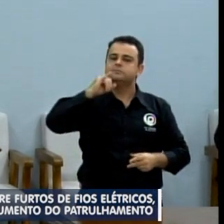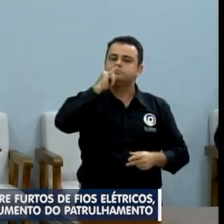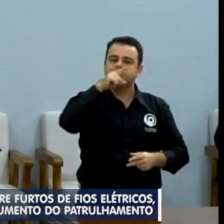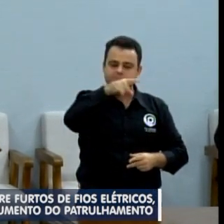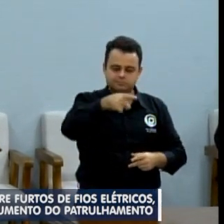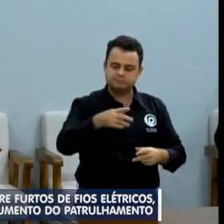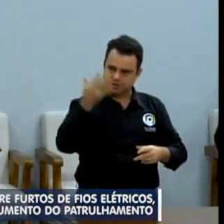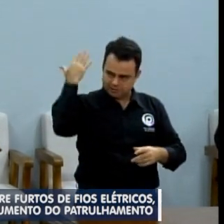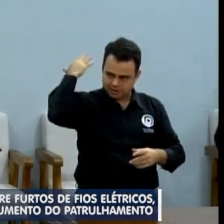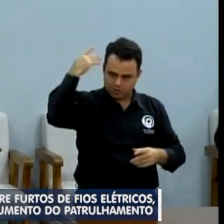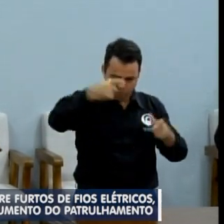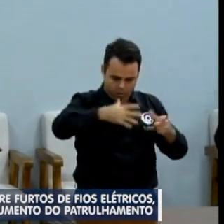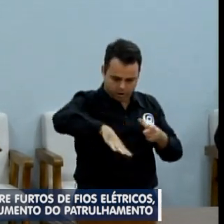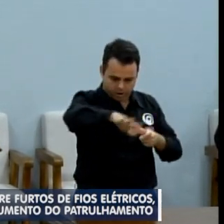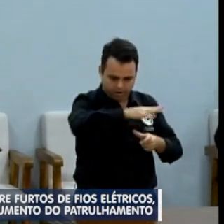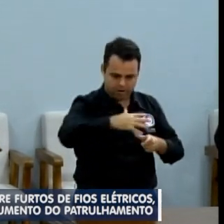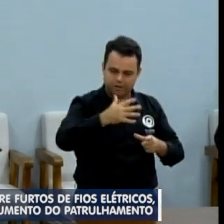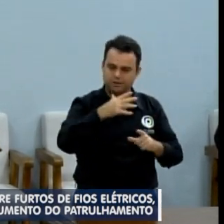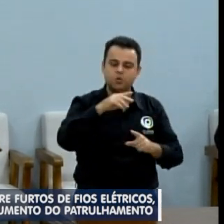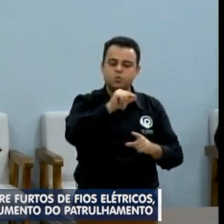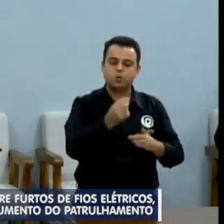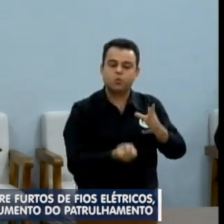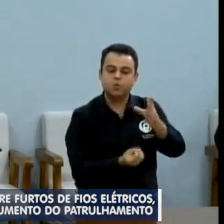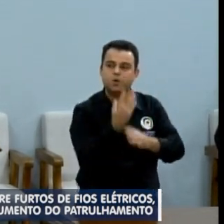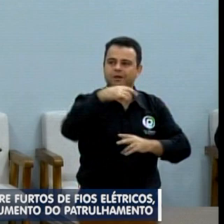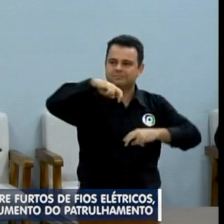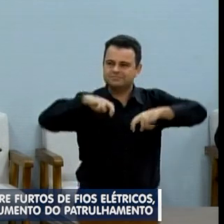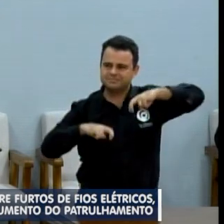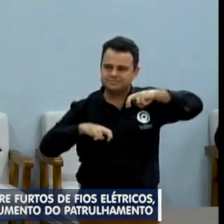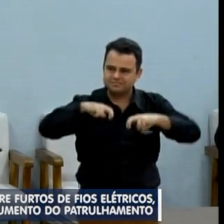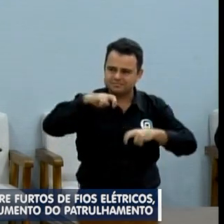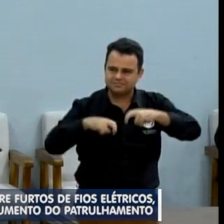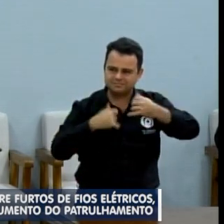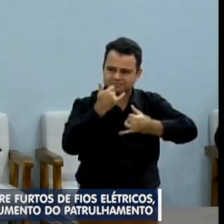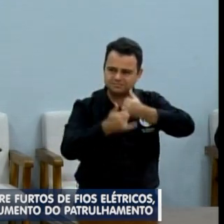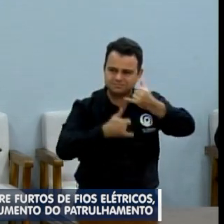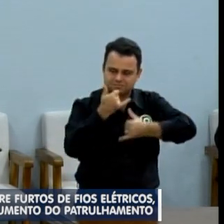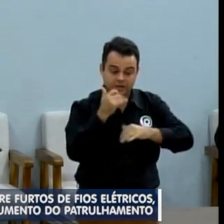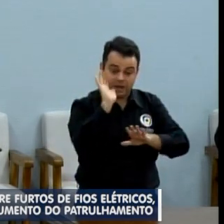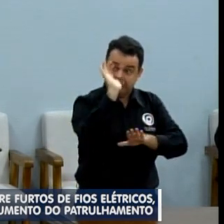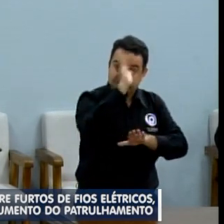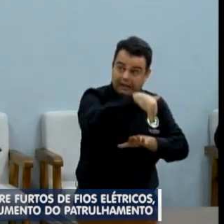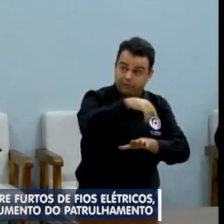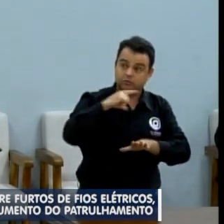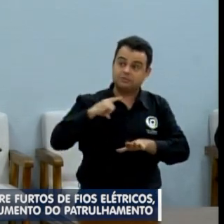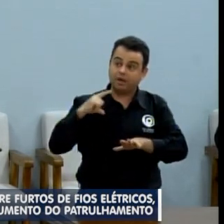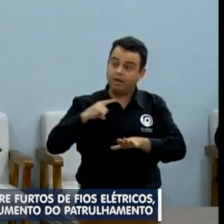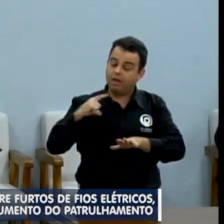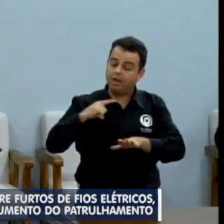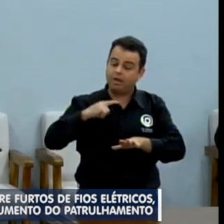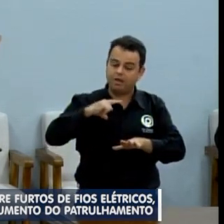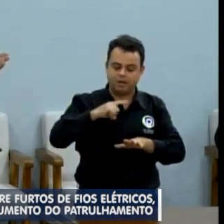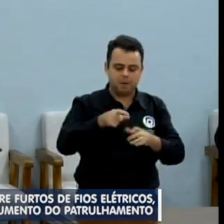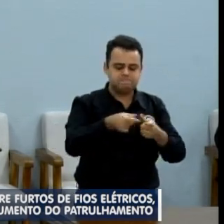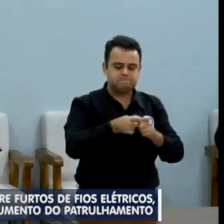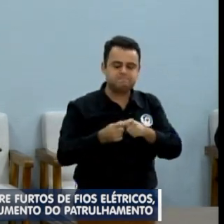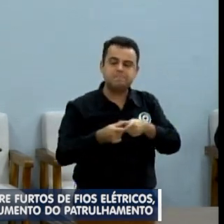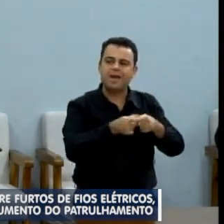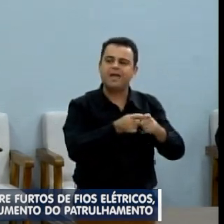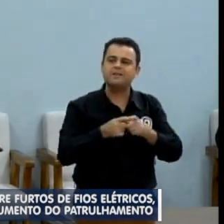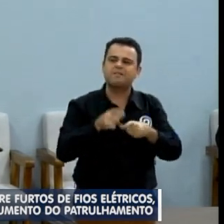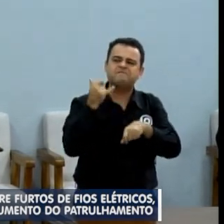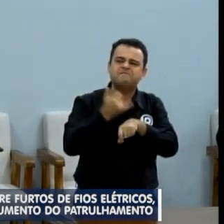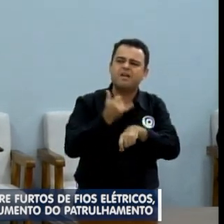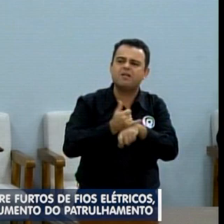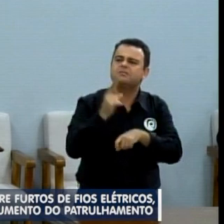pregraude de fibra, vereadora. Uma peça de fibra, que a peça não era nem de alumínio, nem de